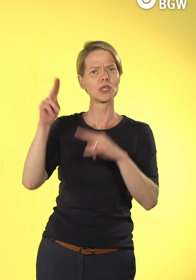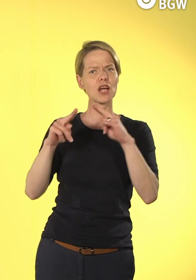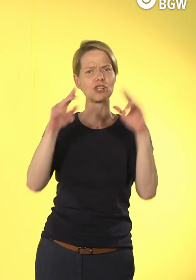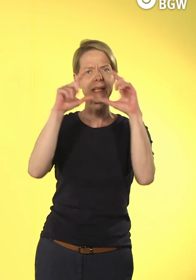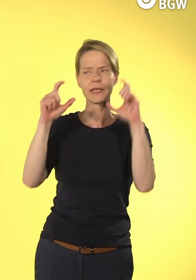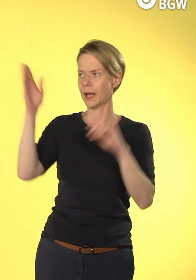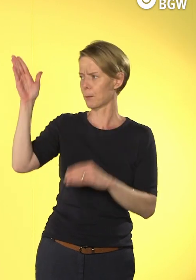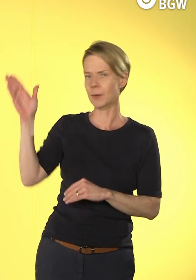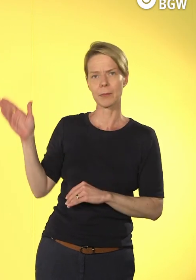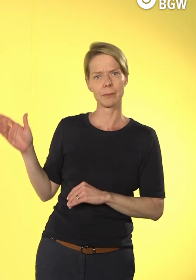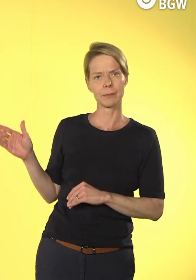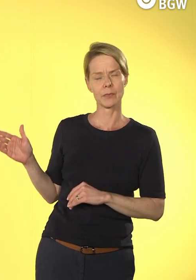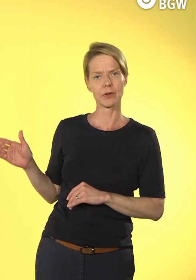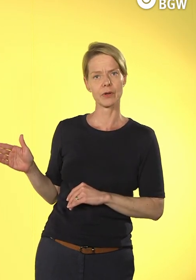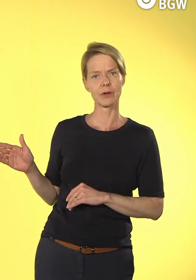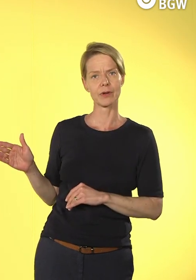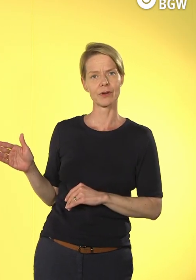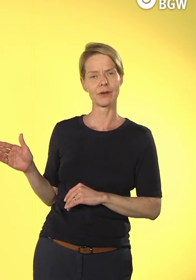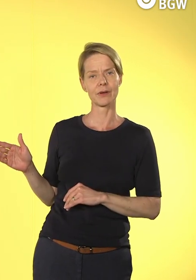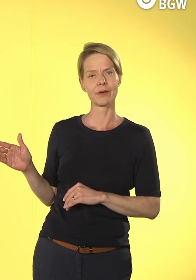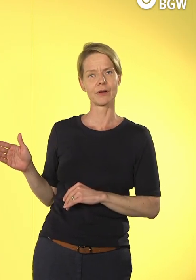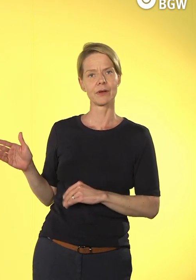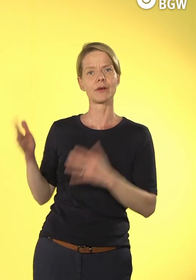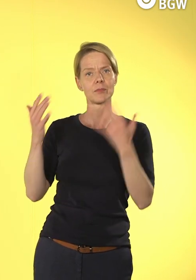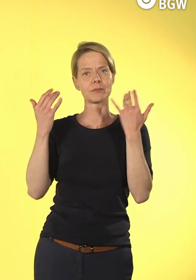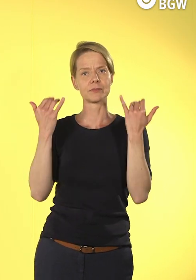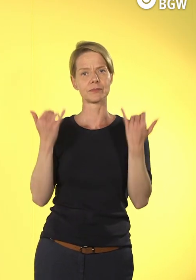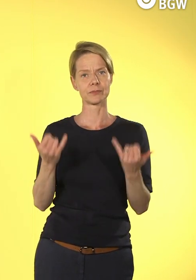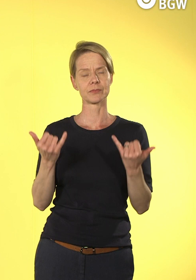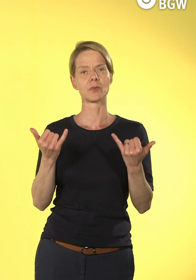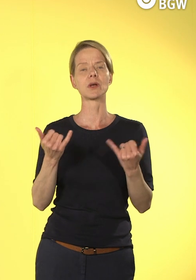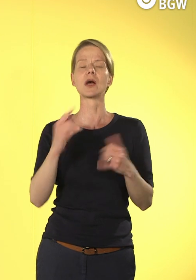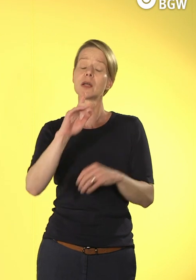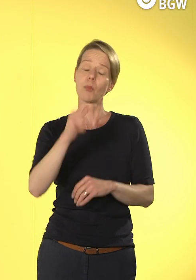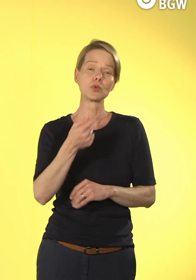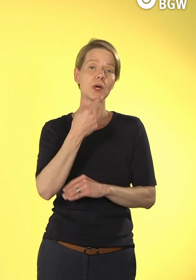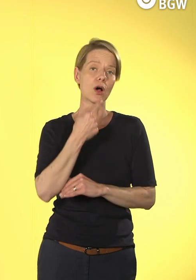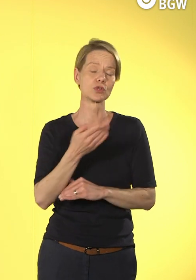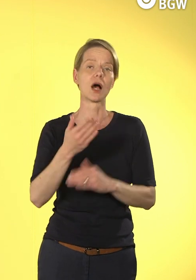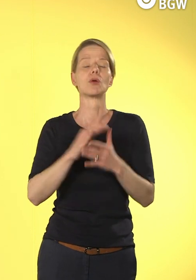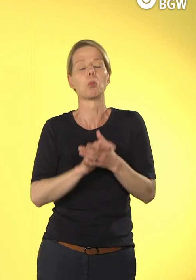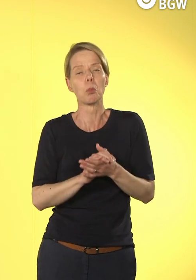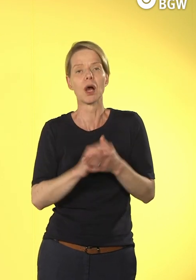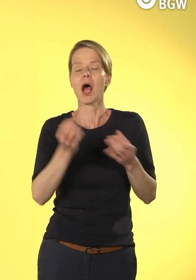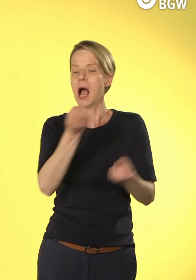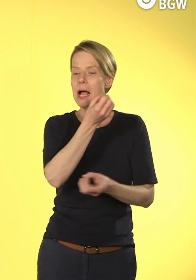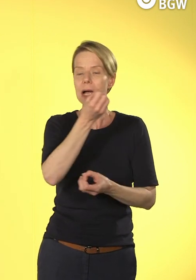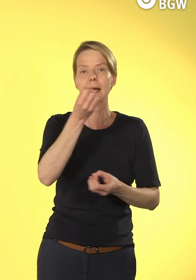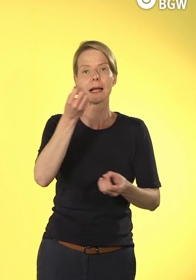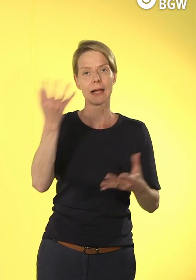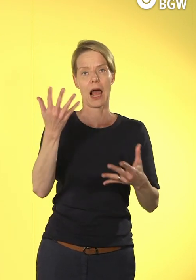dessen, was eben Digitalisierung ausmacht, wo wir auch dann sagen, natürlich, wenn das ein Thema von